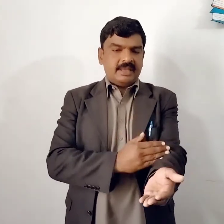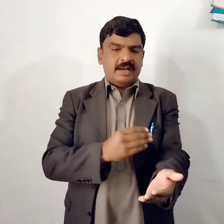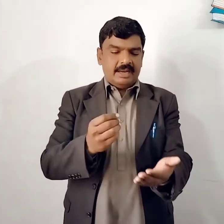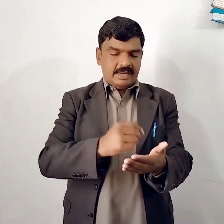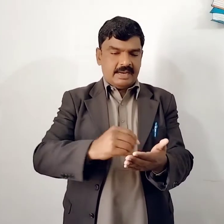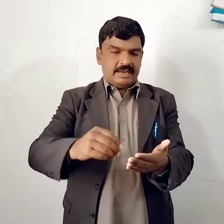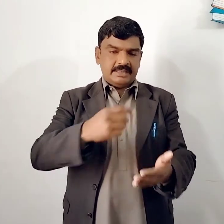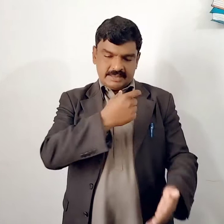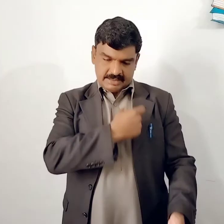الارس